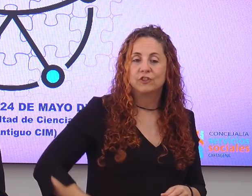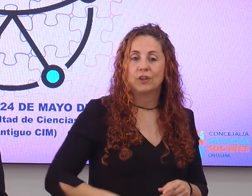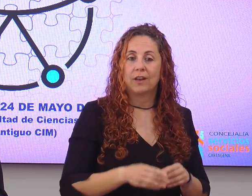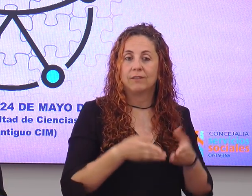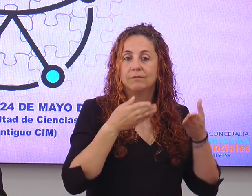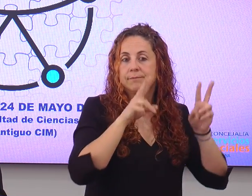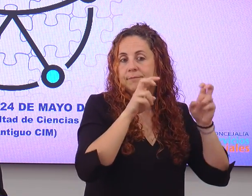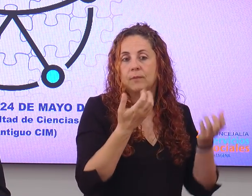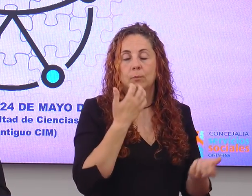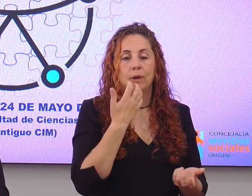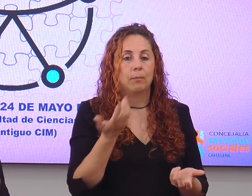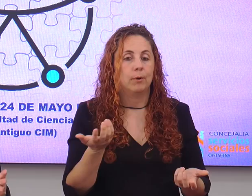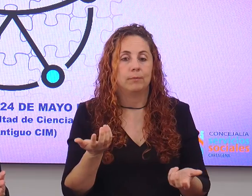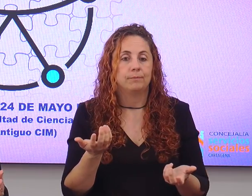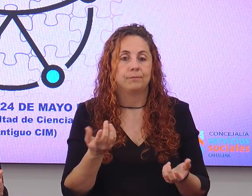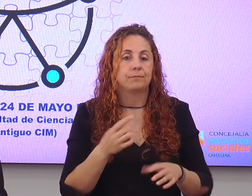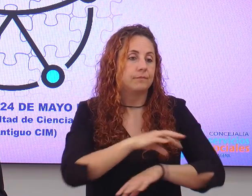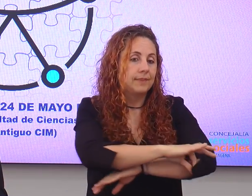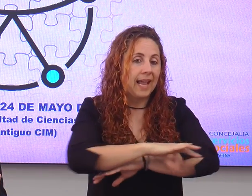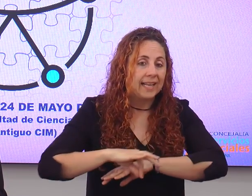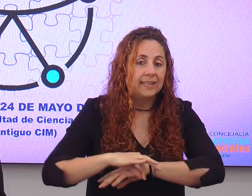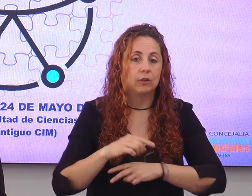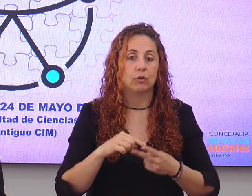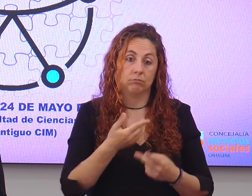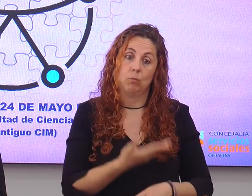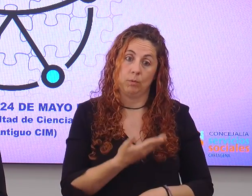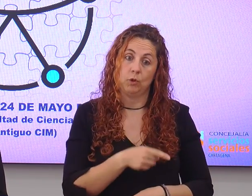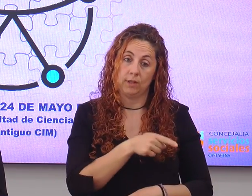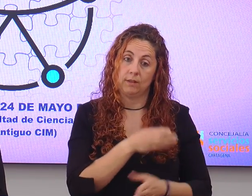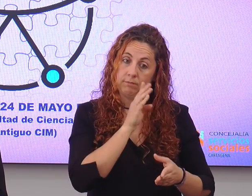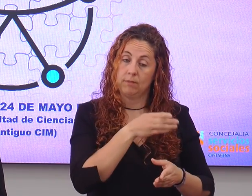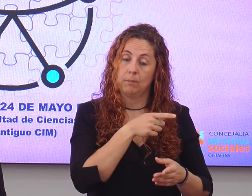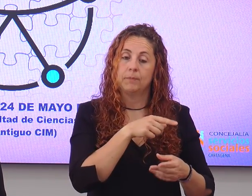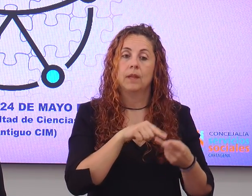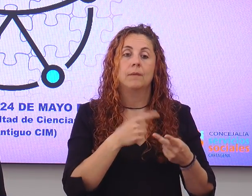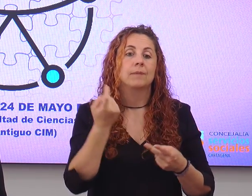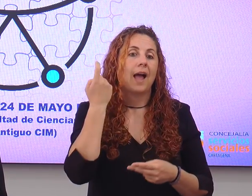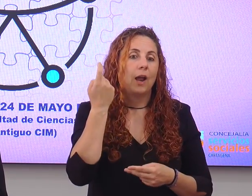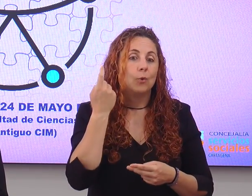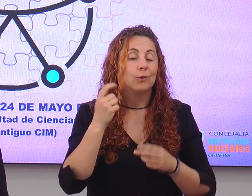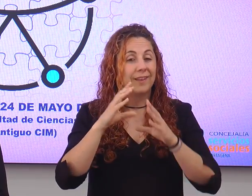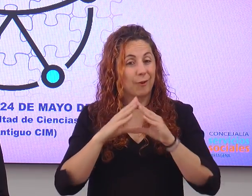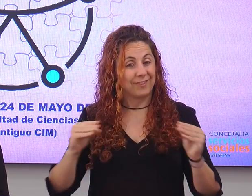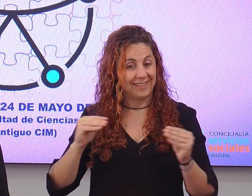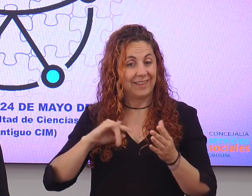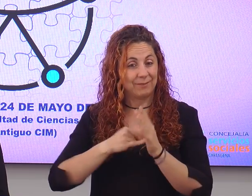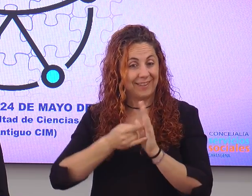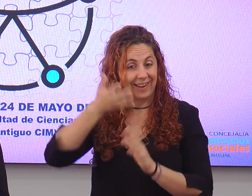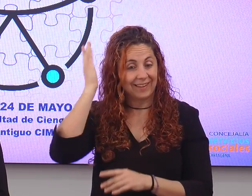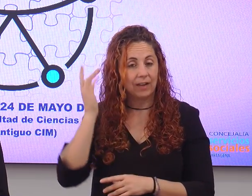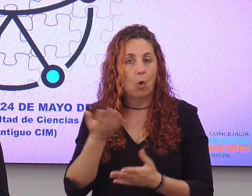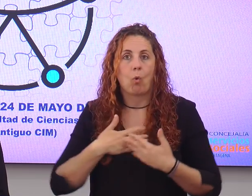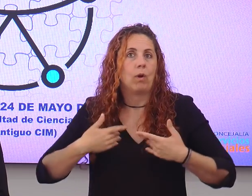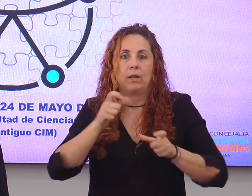materia, como puedan ser arquitectos, muy importante, alumnos de la UPCT o cualquier